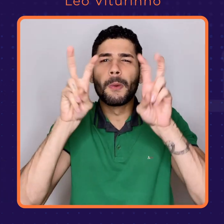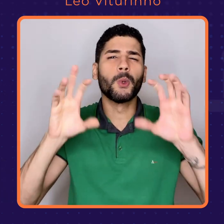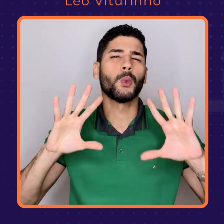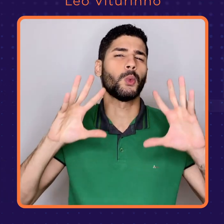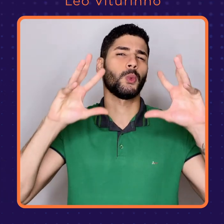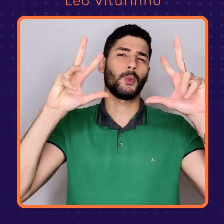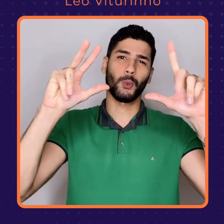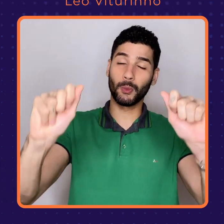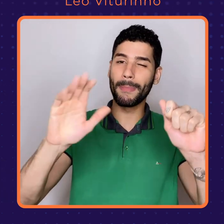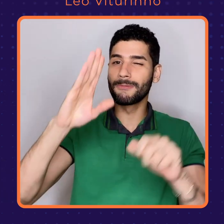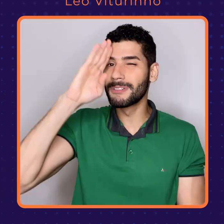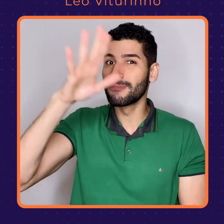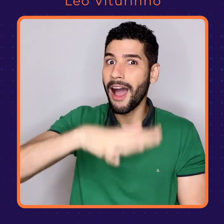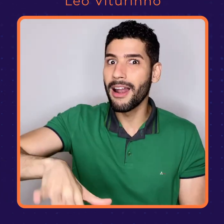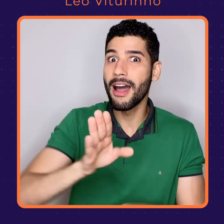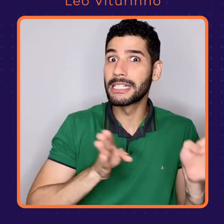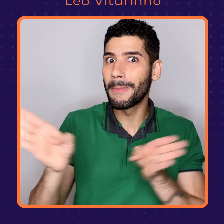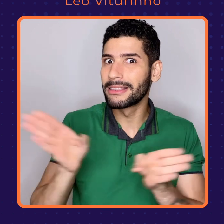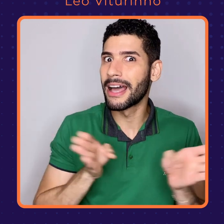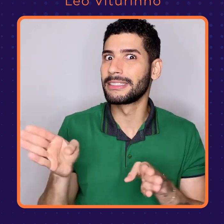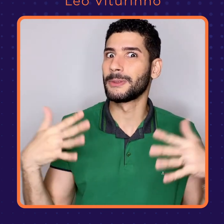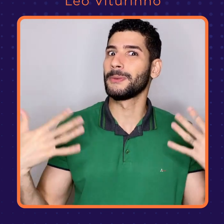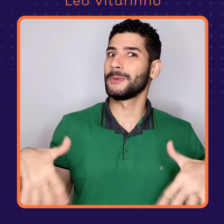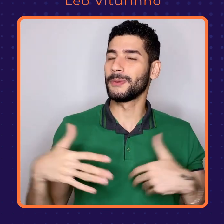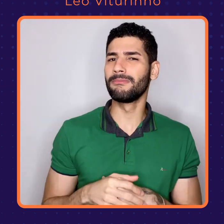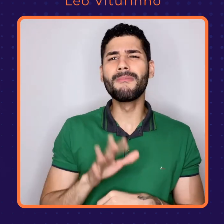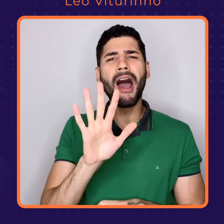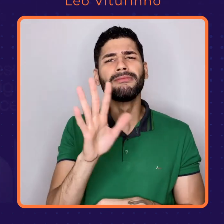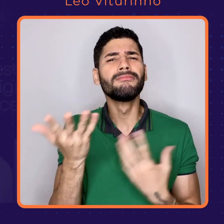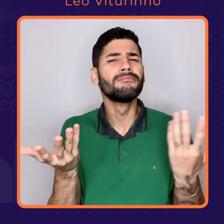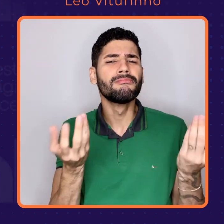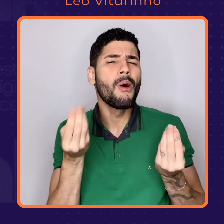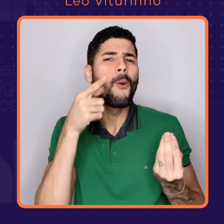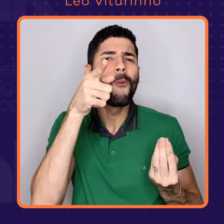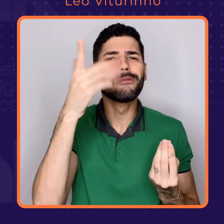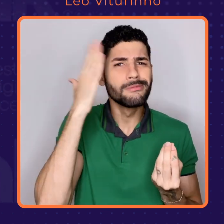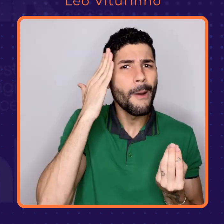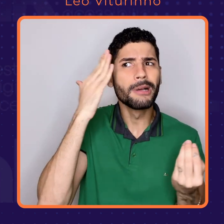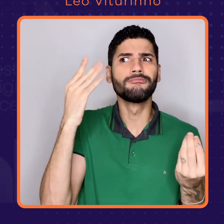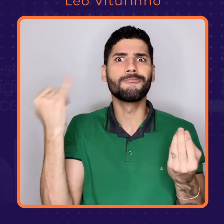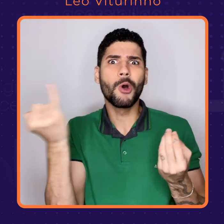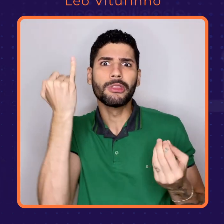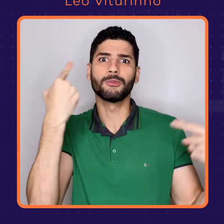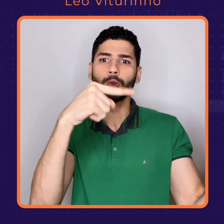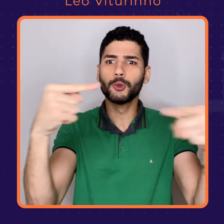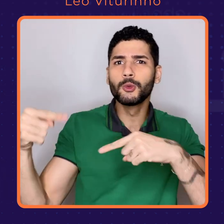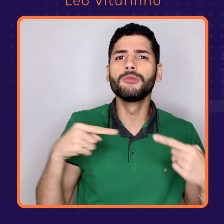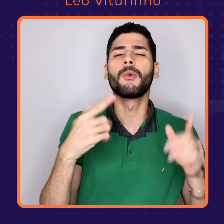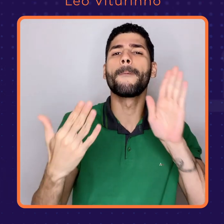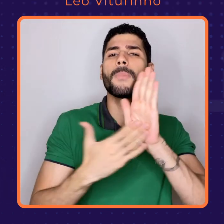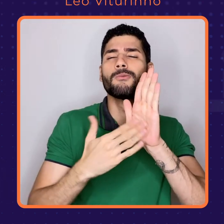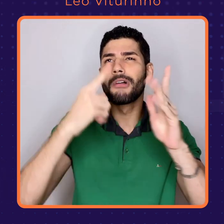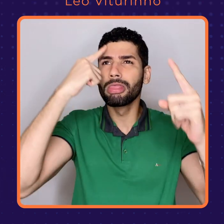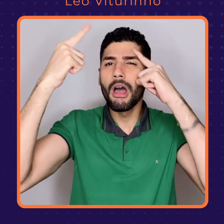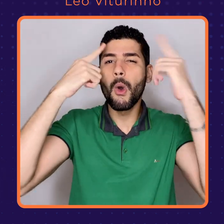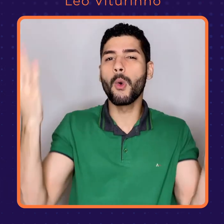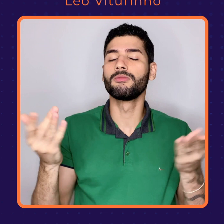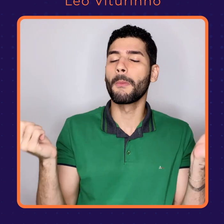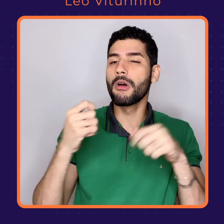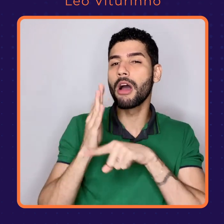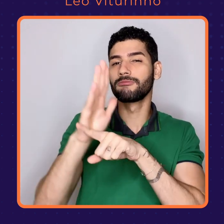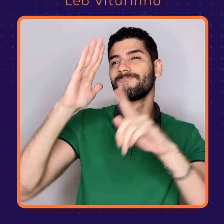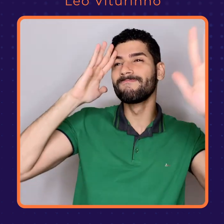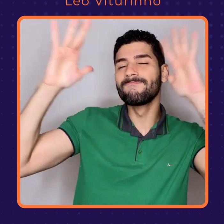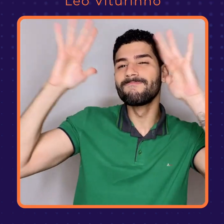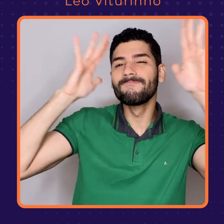sobre tudo o que tem de novo, principalmente quando está relacionado com a acessibilidade. Você sabe que as iniciativas que colocamos em